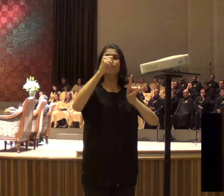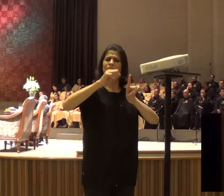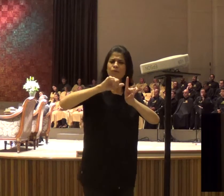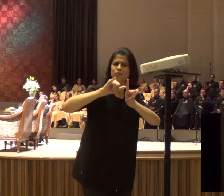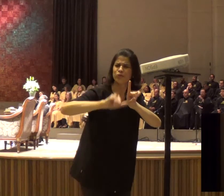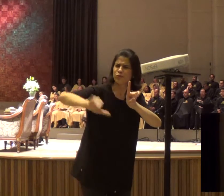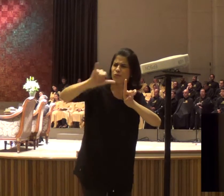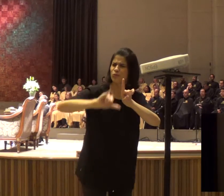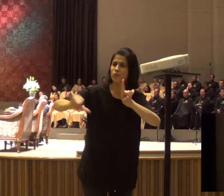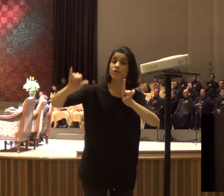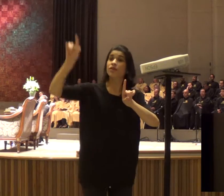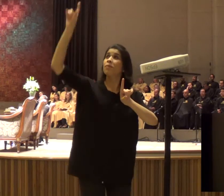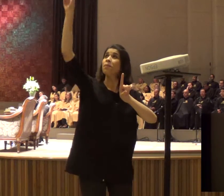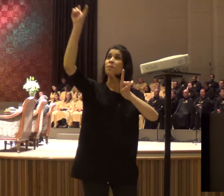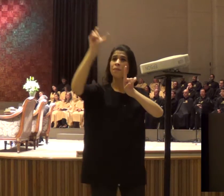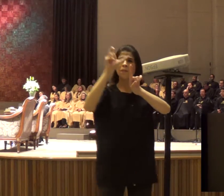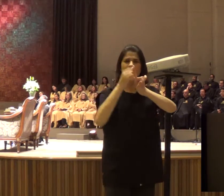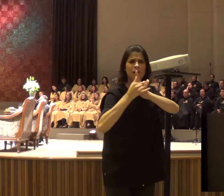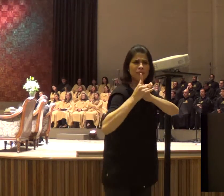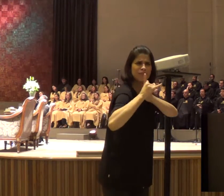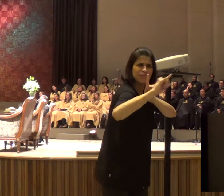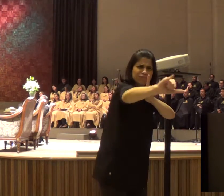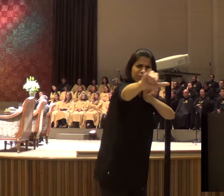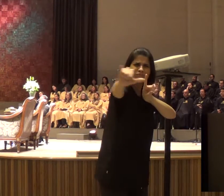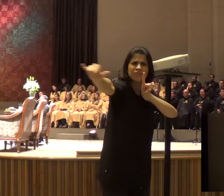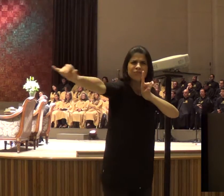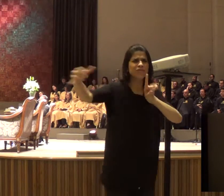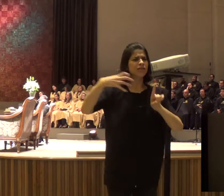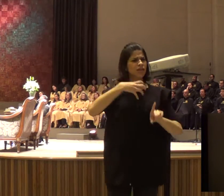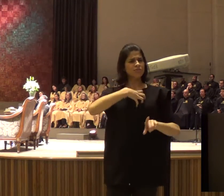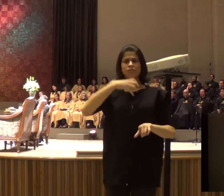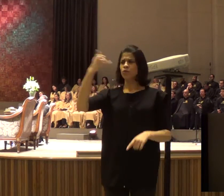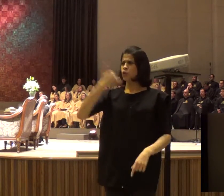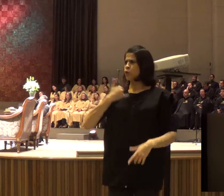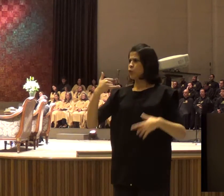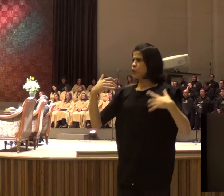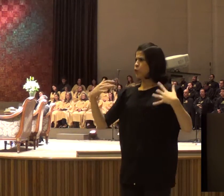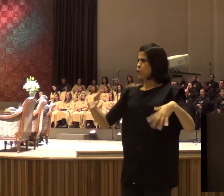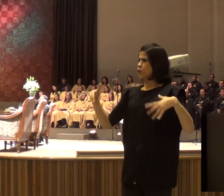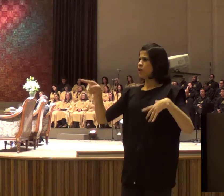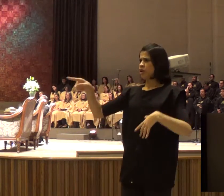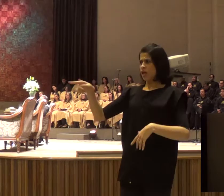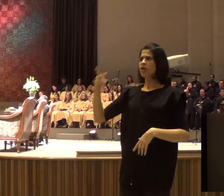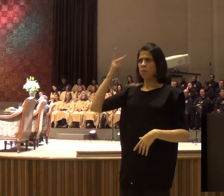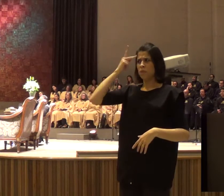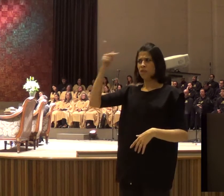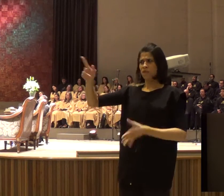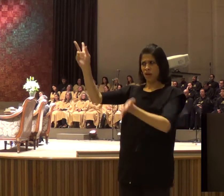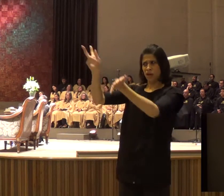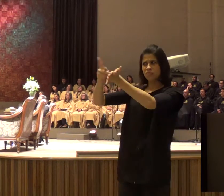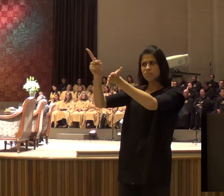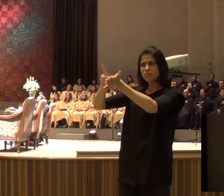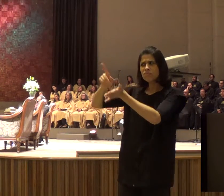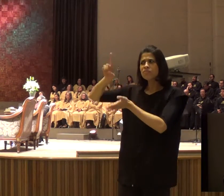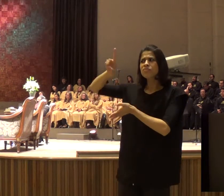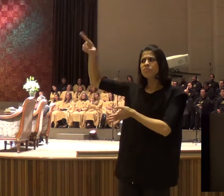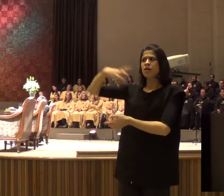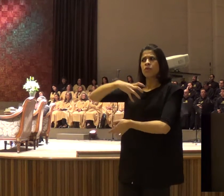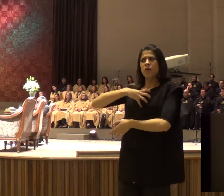anunciam, de alguma maneira, ou a palavra de Deus, ou a mensagem de Deus, para o nosso coração, de uma maneira,